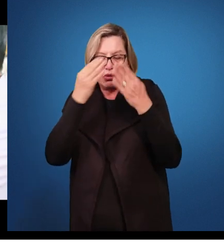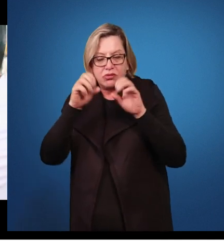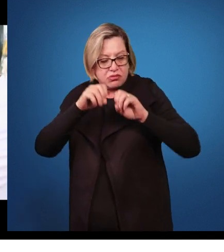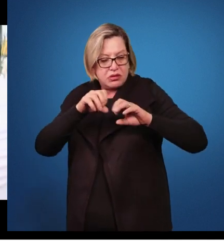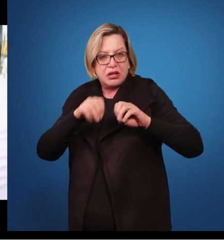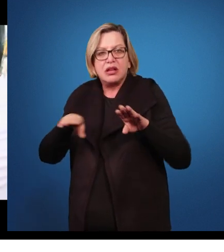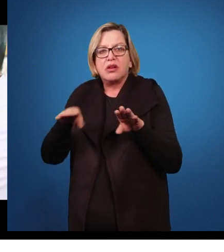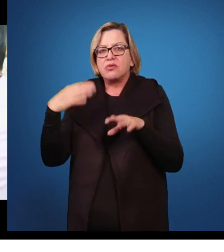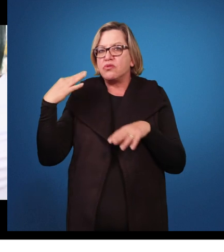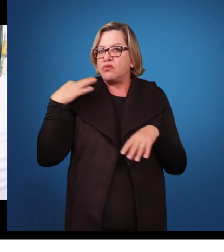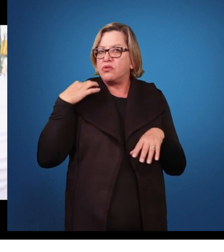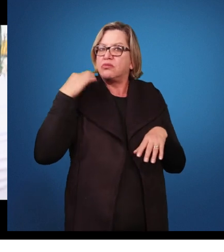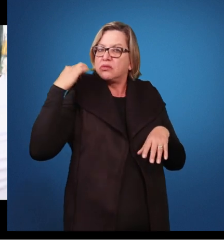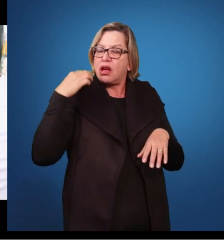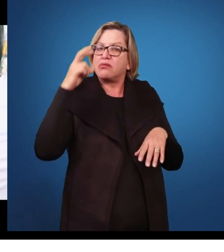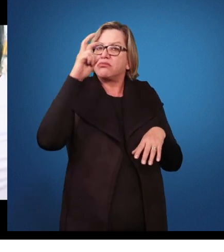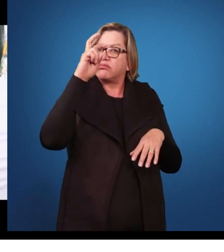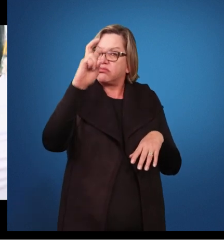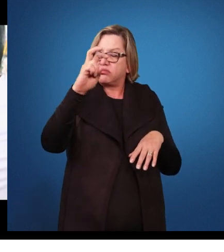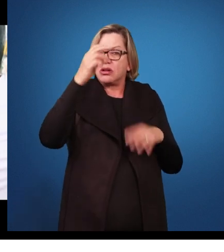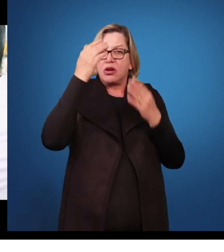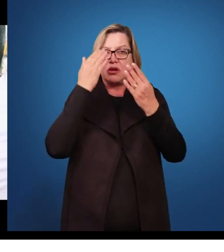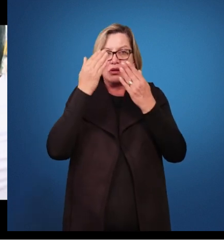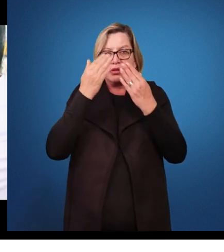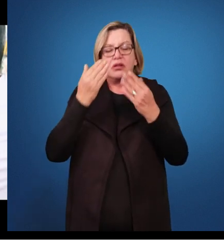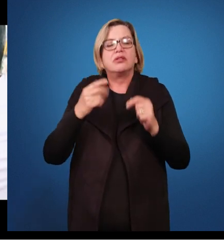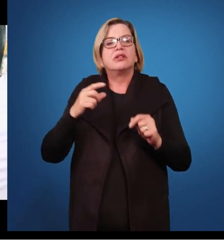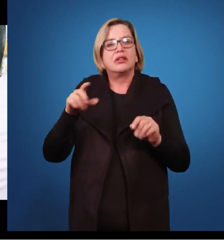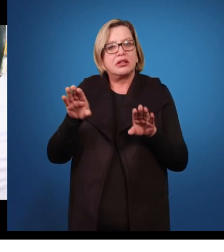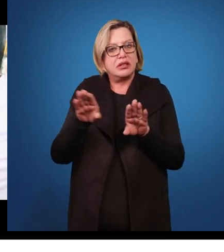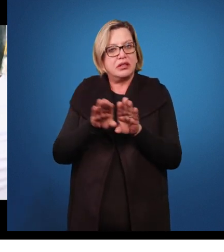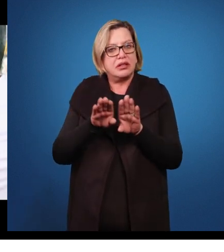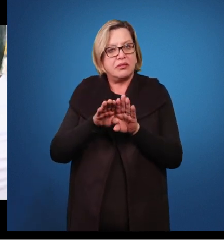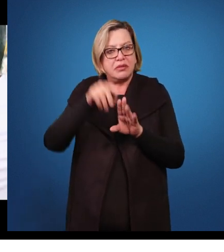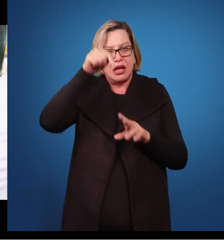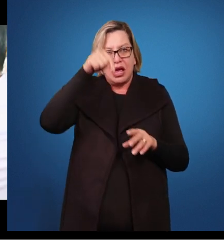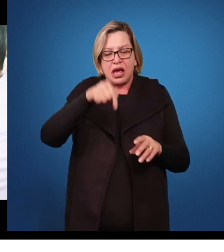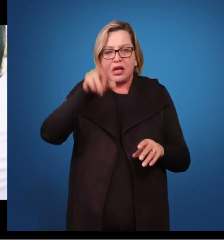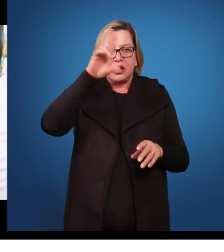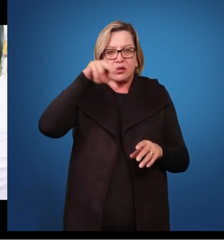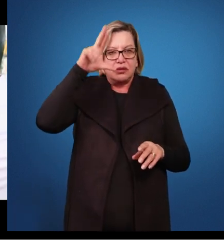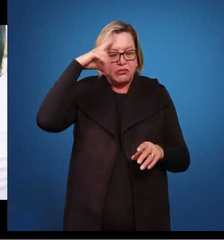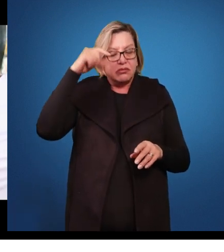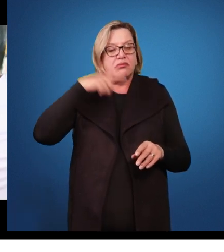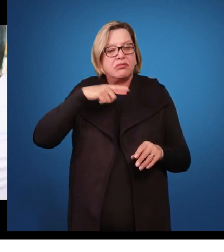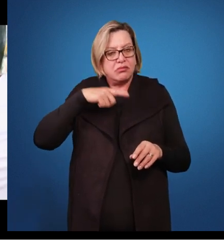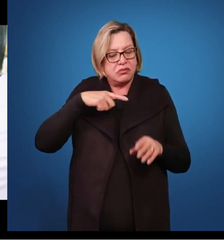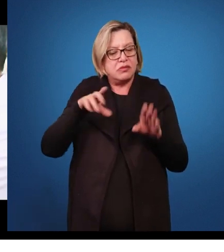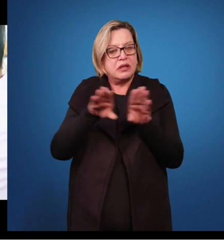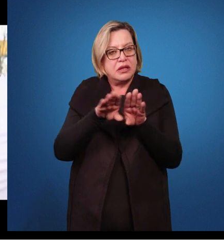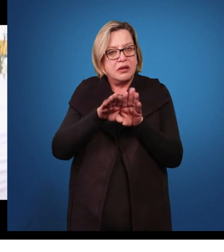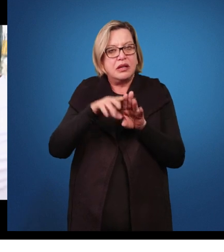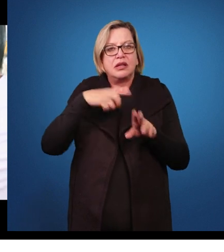atendimento, fora o plantão psicológico da instituição, que também presta essa assistência.